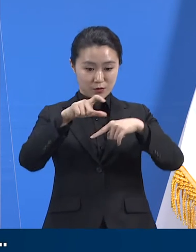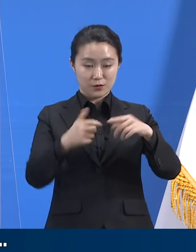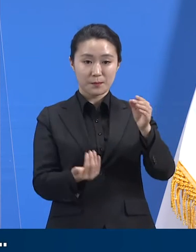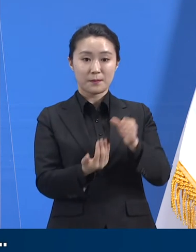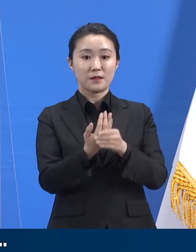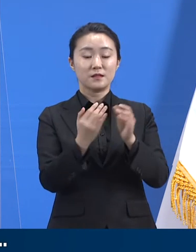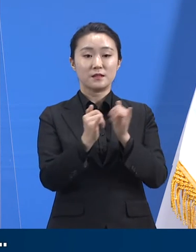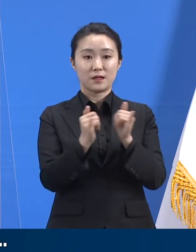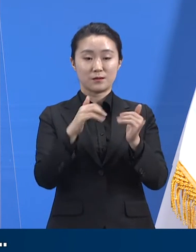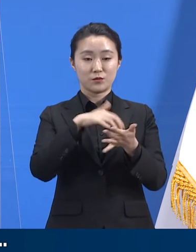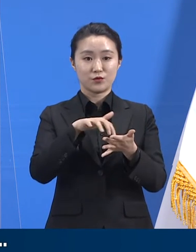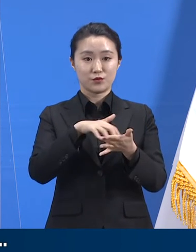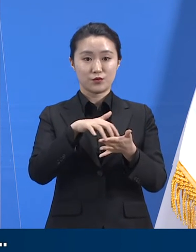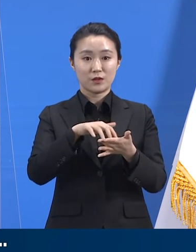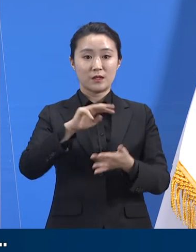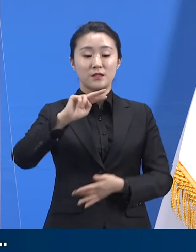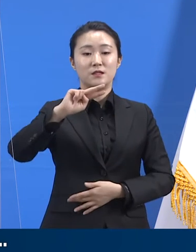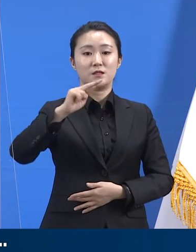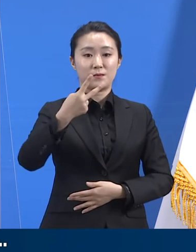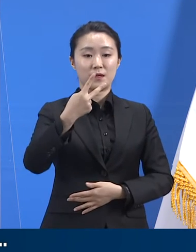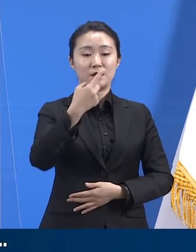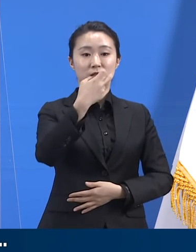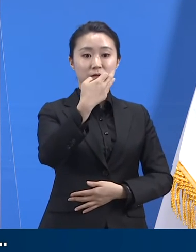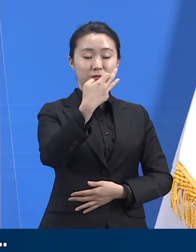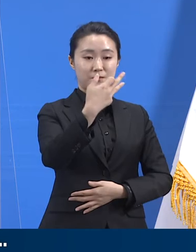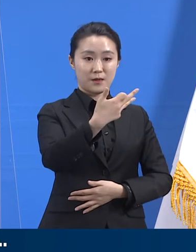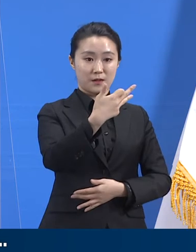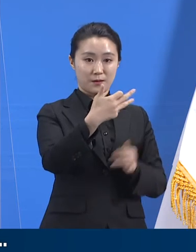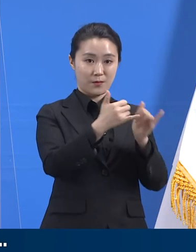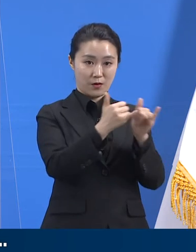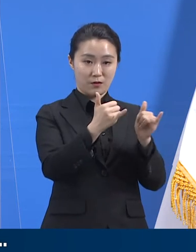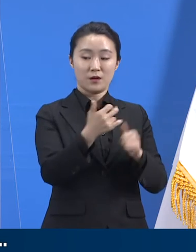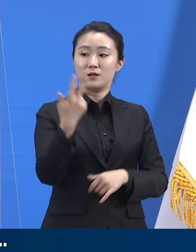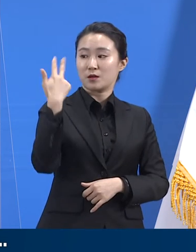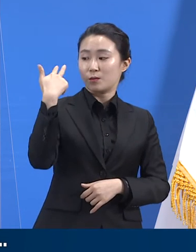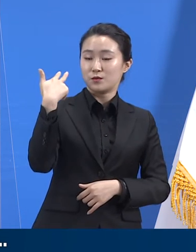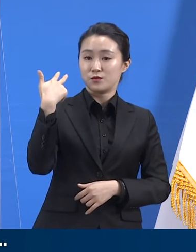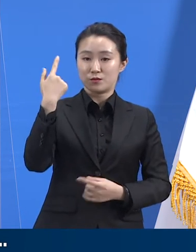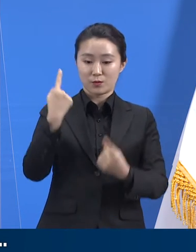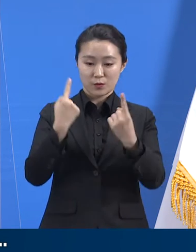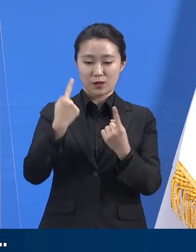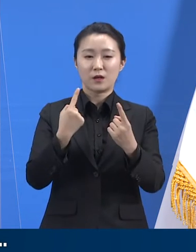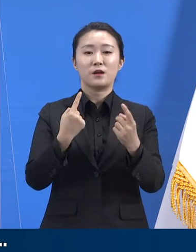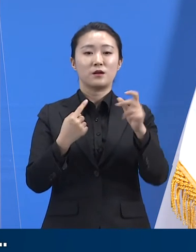218명으로 전주 203명 대비 15명 증가하였습니다.